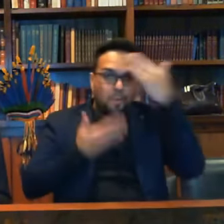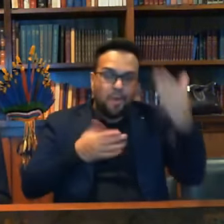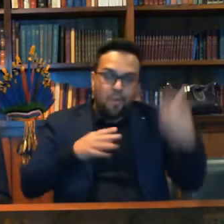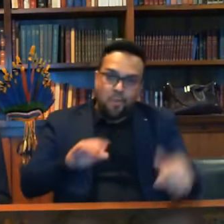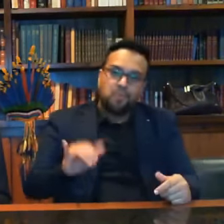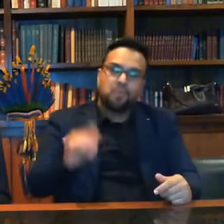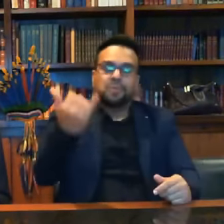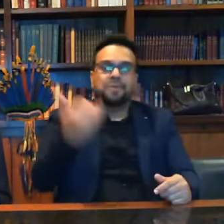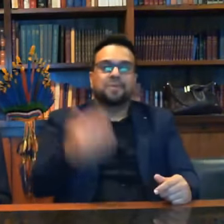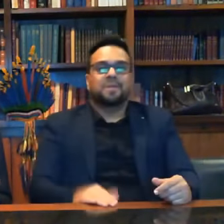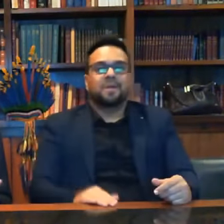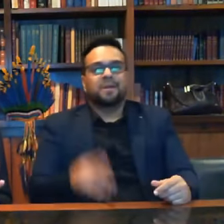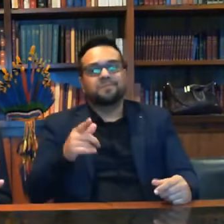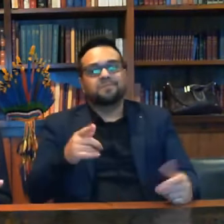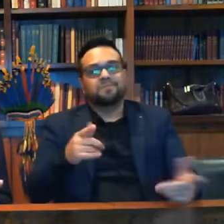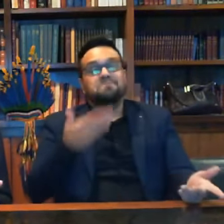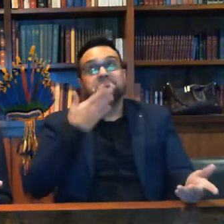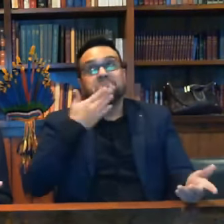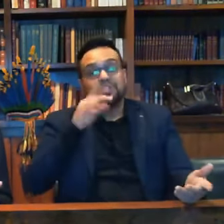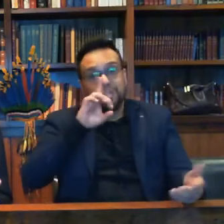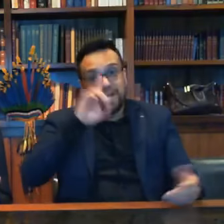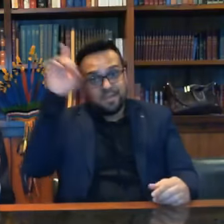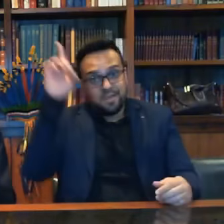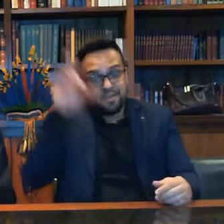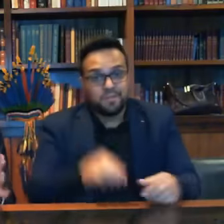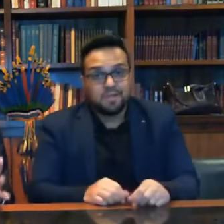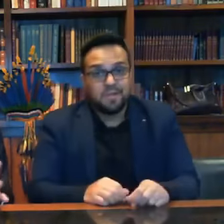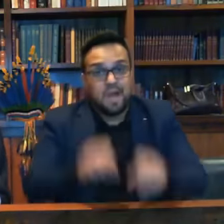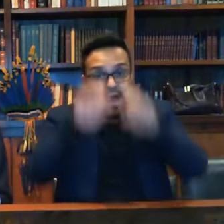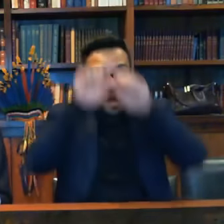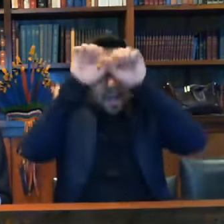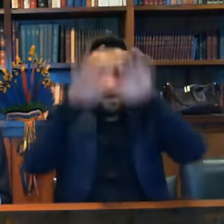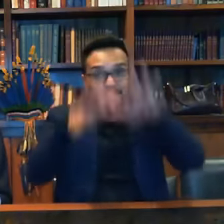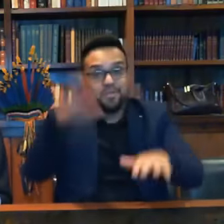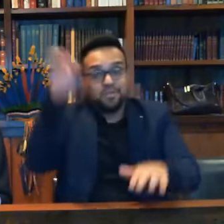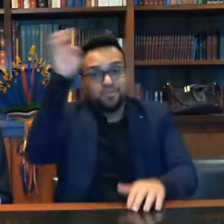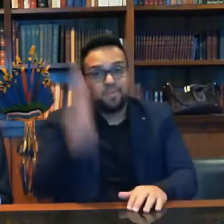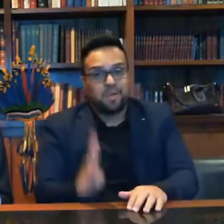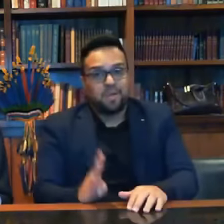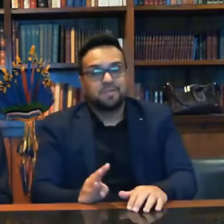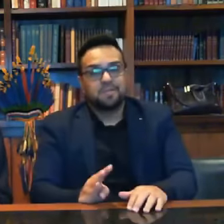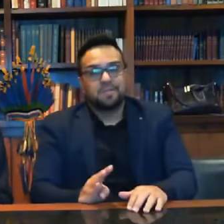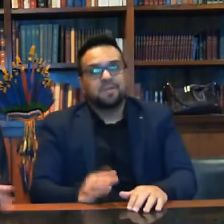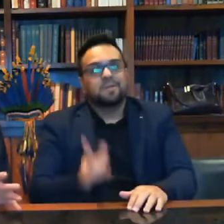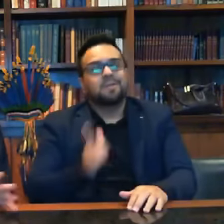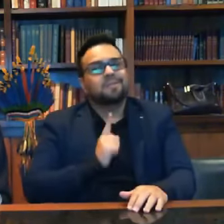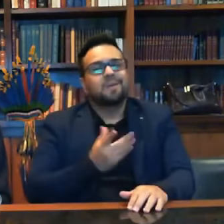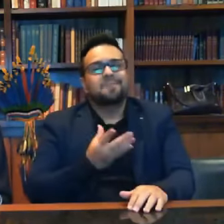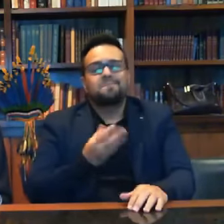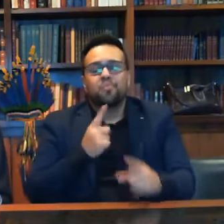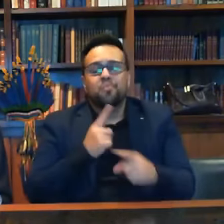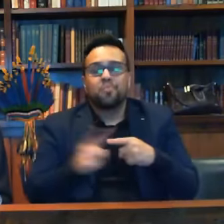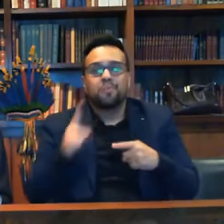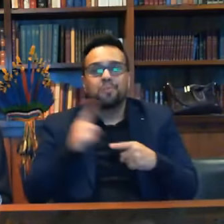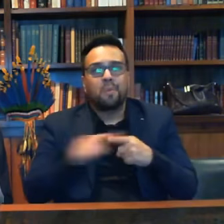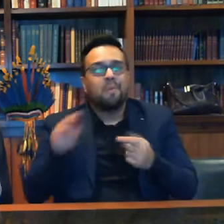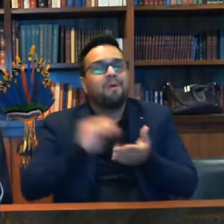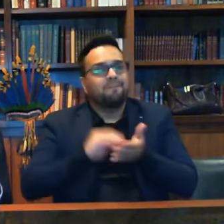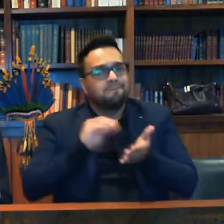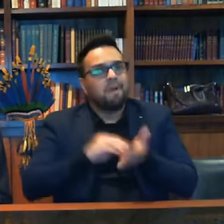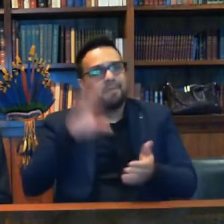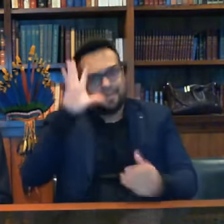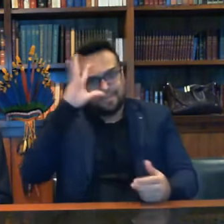oportunidade a gente pede a Deus que abençoe o nosso Brasil nós temos muitos problemas para resolver